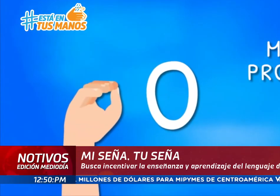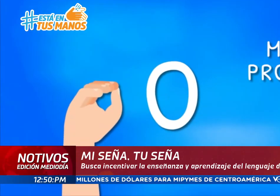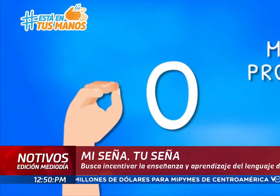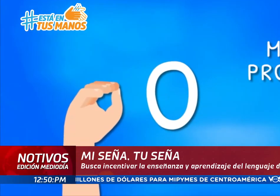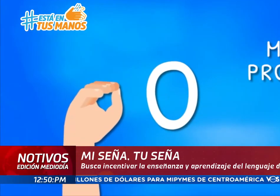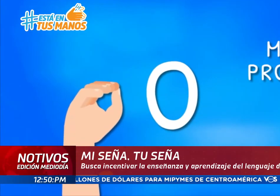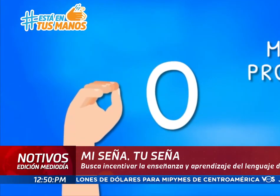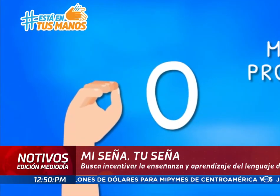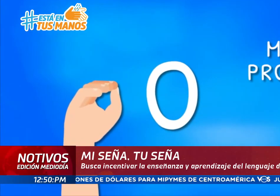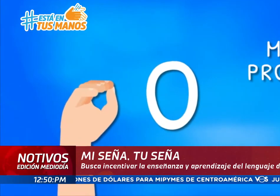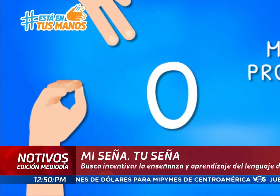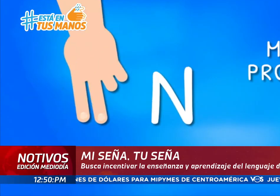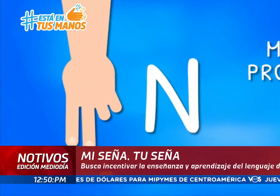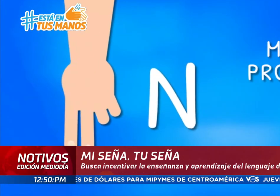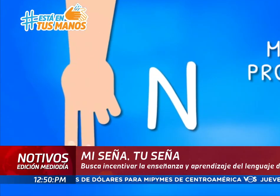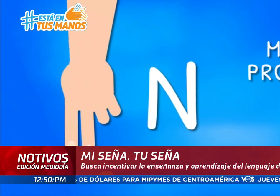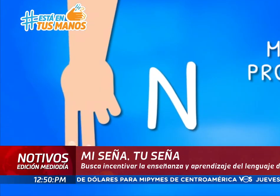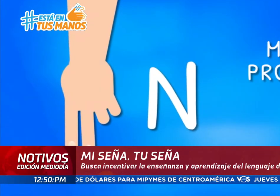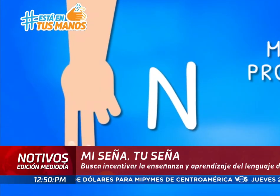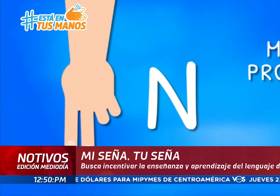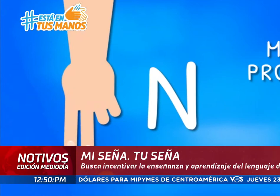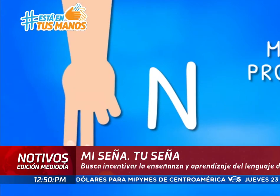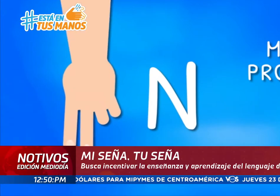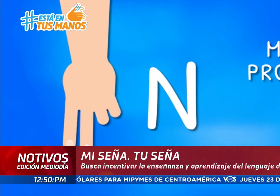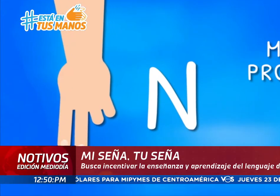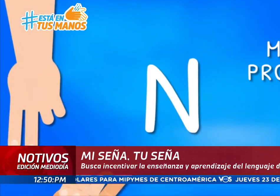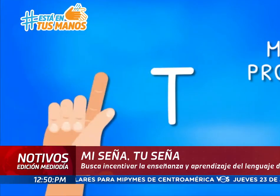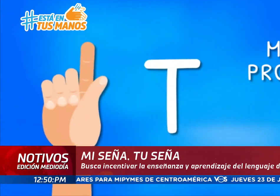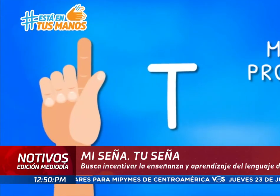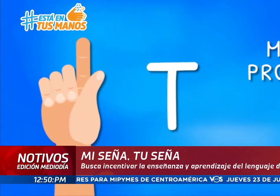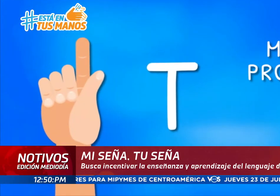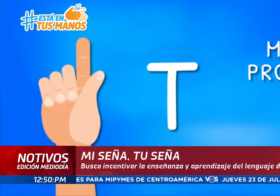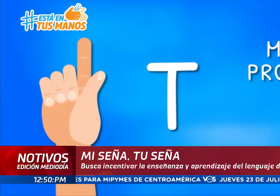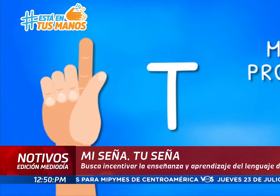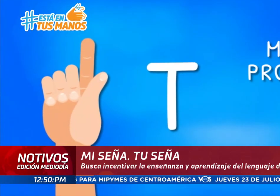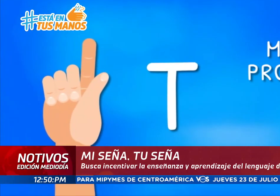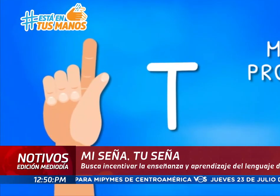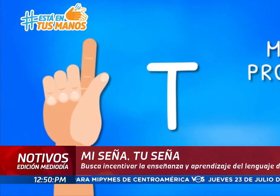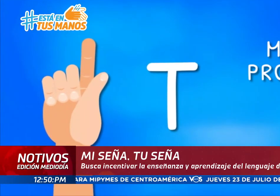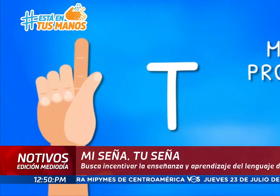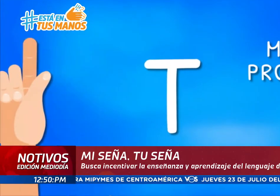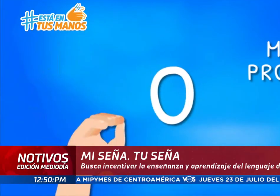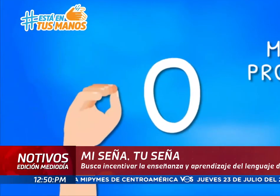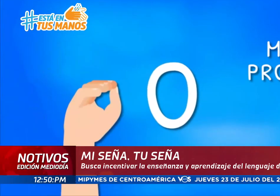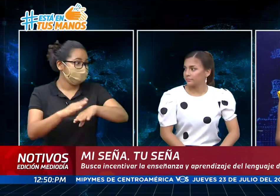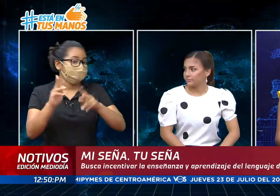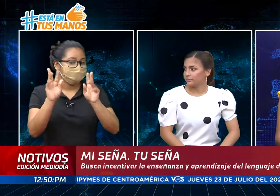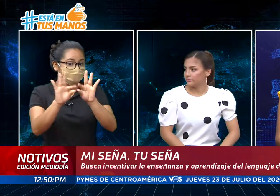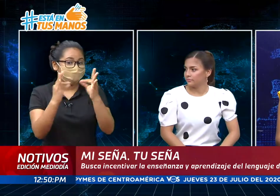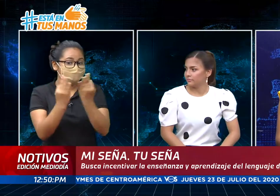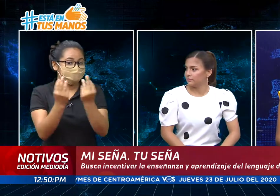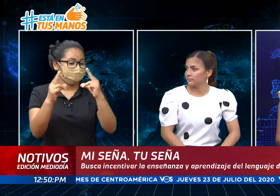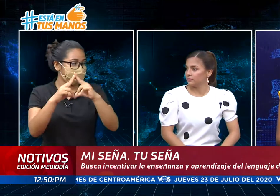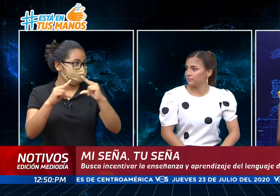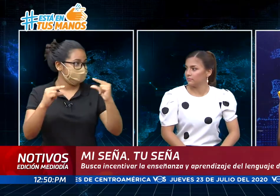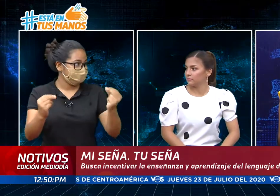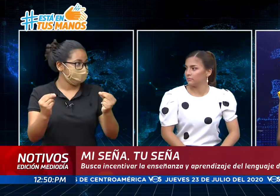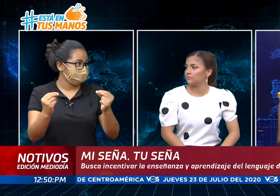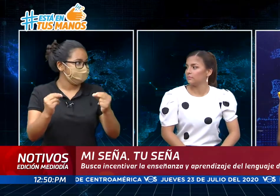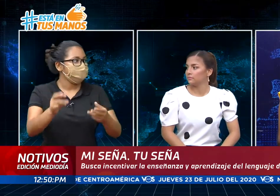comunicación entre las familias. Bueno, hagamos la invitación entonces para que las familias nicaragüenses también recuerden el horario y